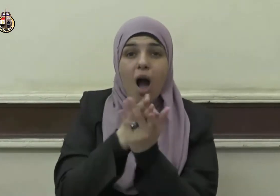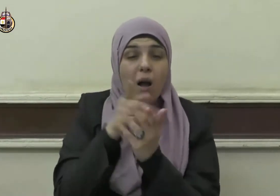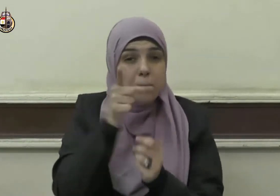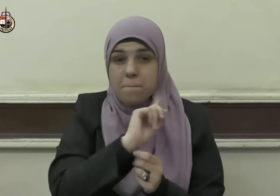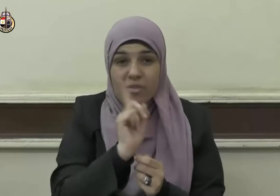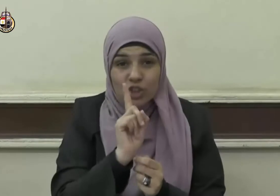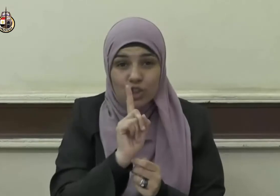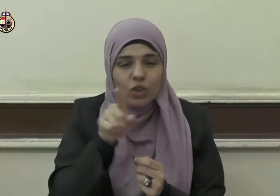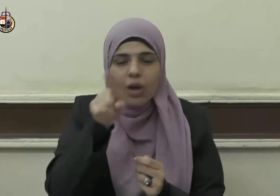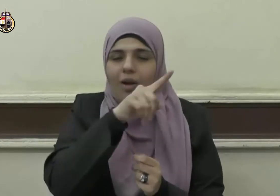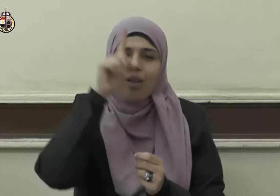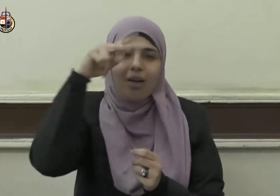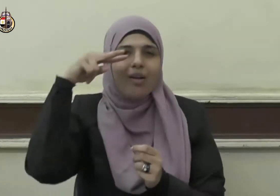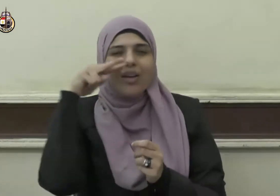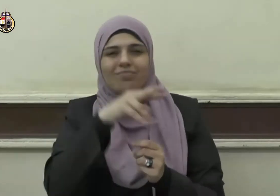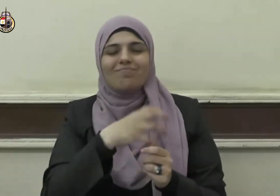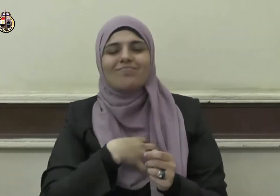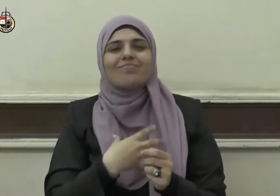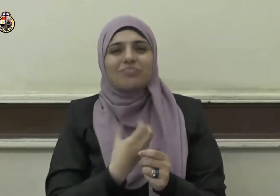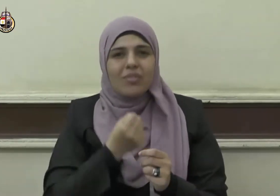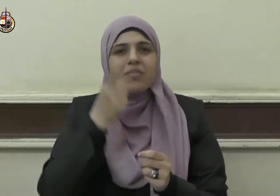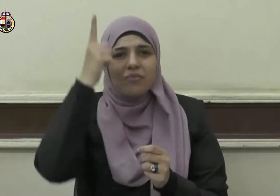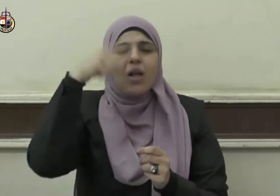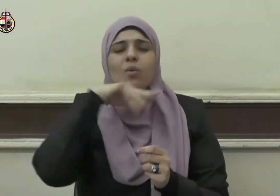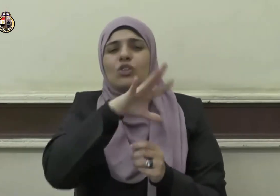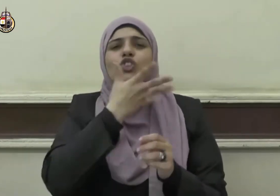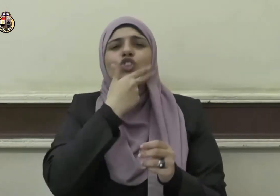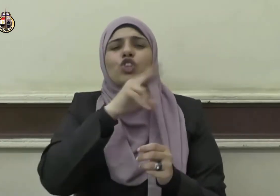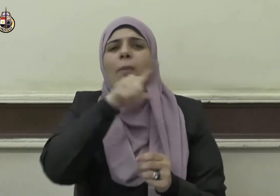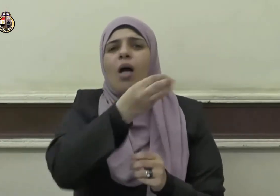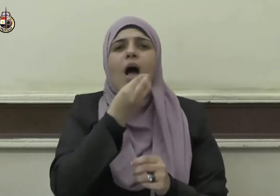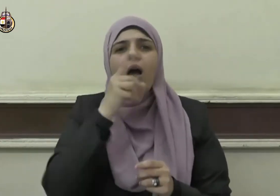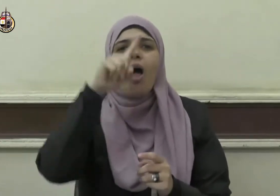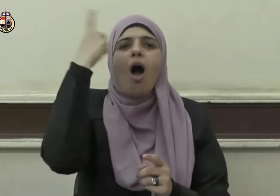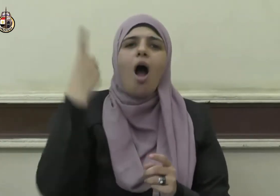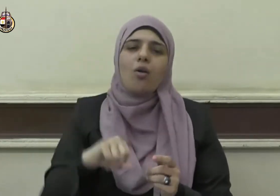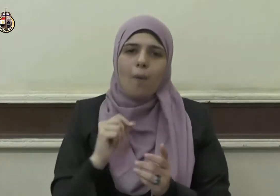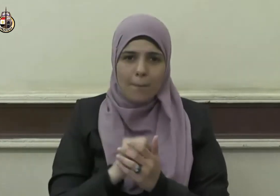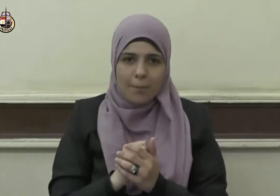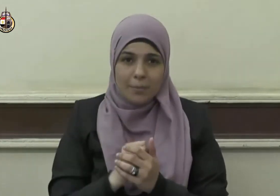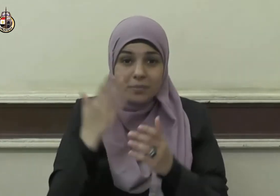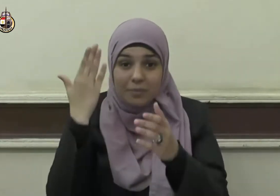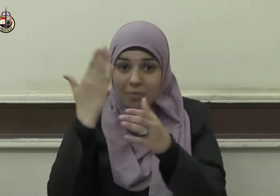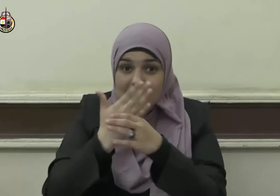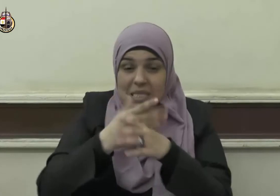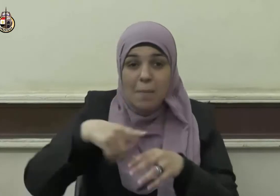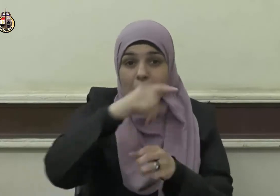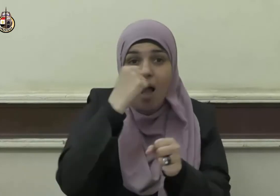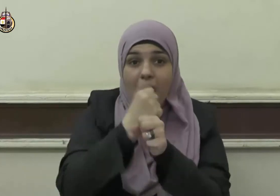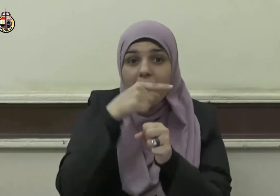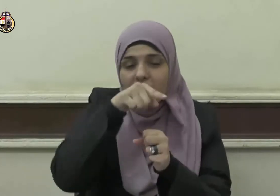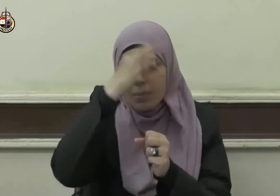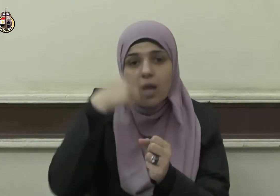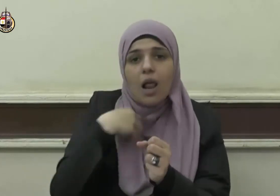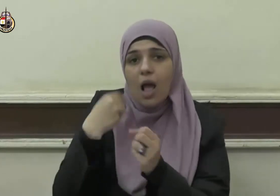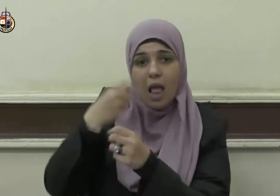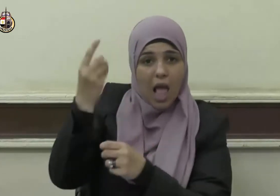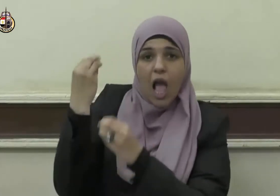فإنه إنما يأكل زُحتًا وحرامًا لأنه يكون قد أخذ أجرًا بلا